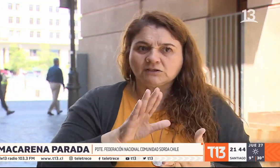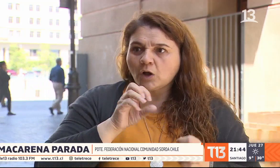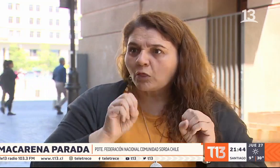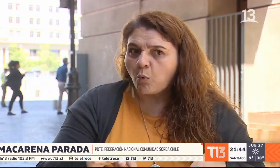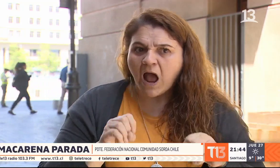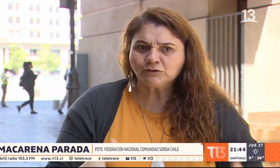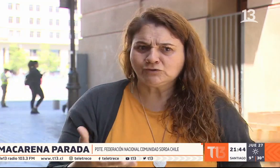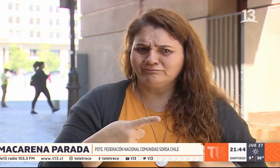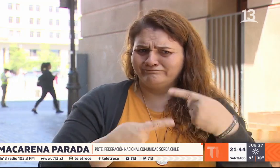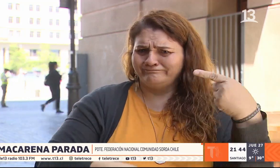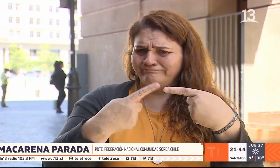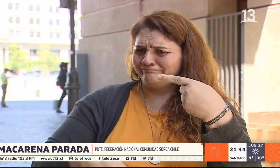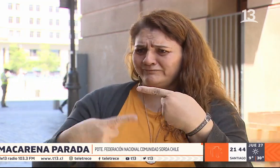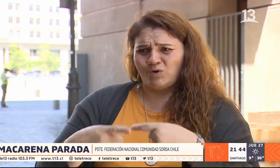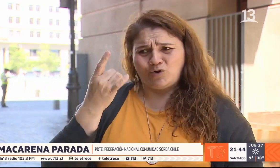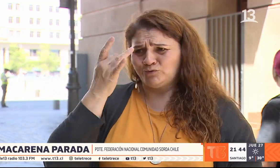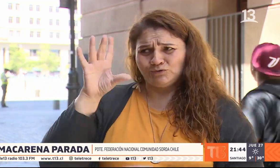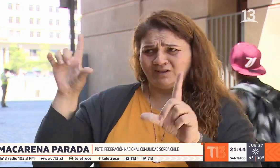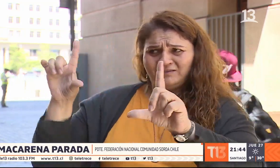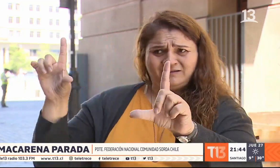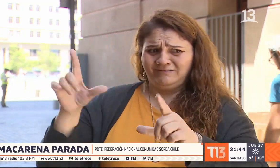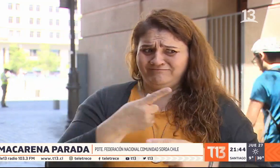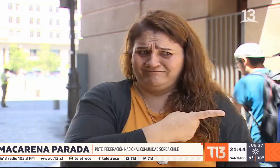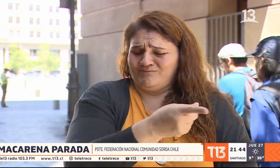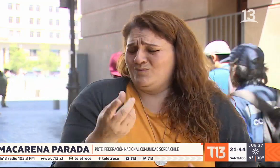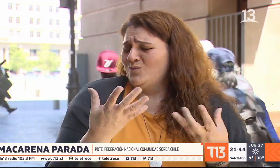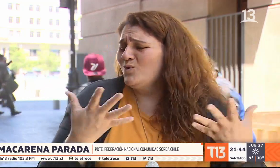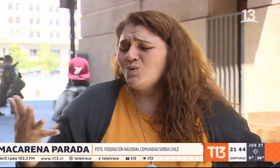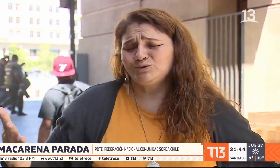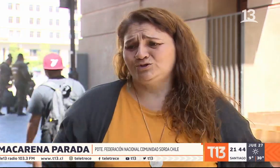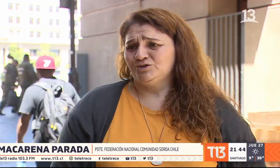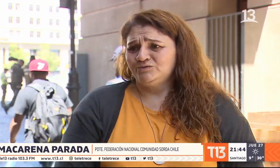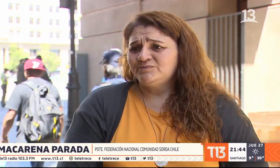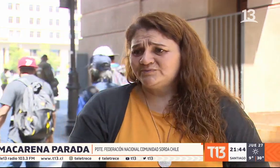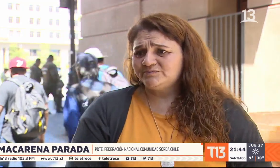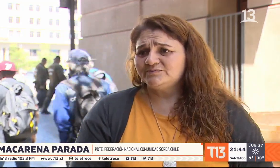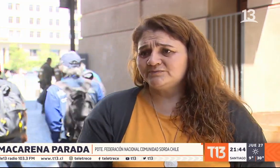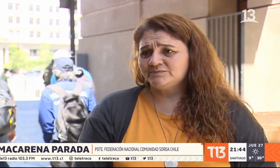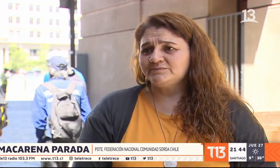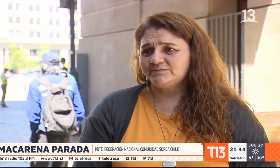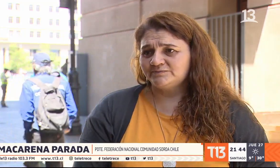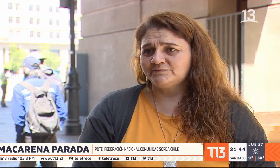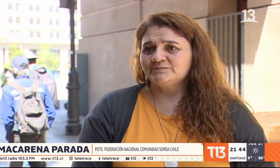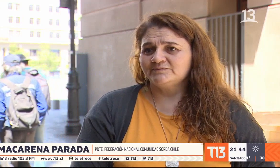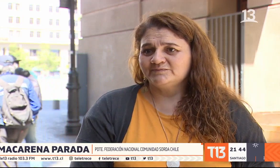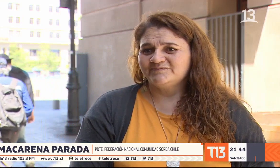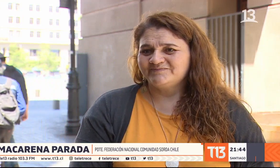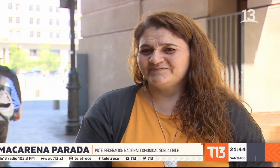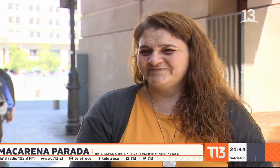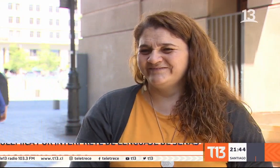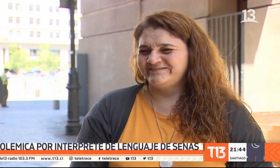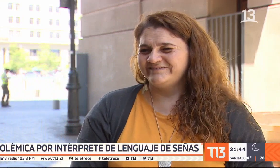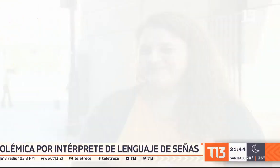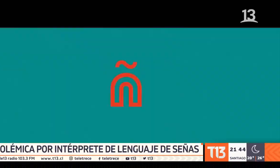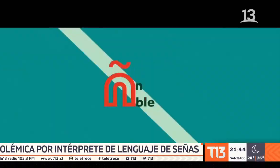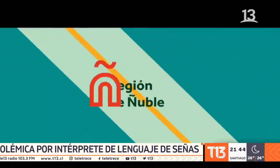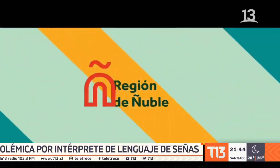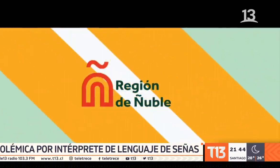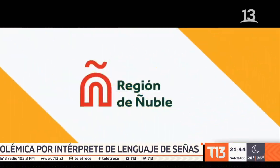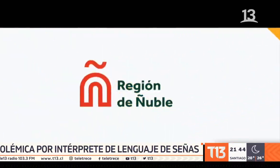barreras de comunicación en el ámbito jurídico, en la educación. No solo en la televisión, sino que hay muchos aspectos más en la vida. Un intérprete